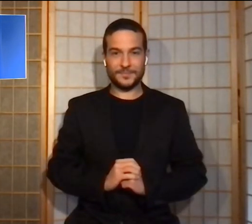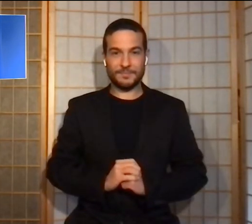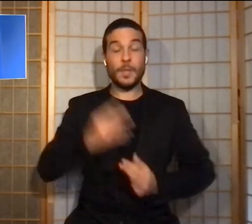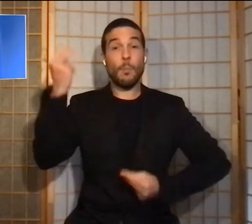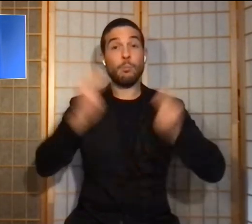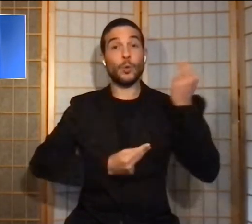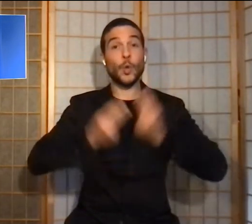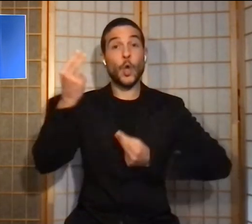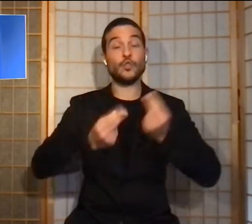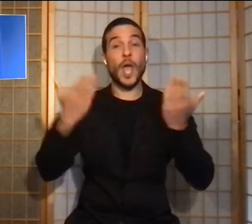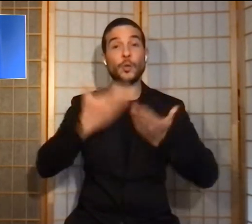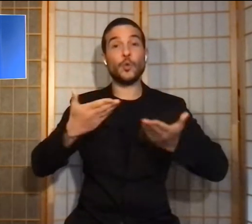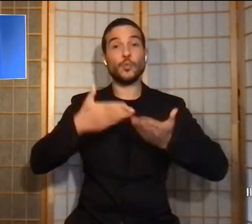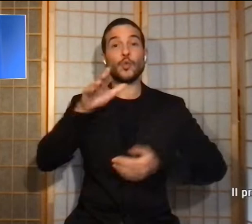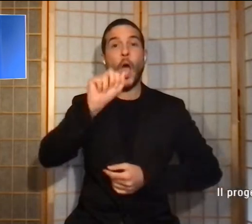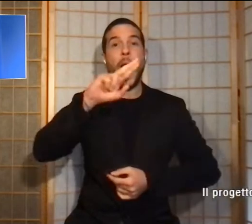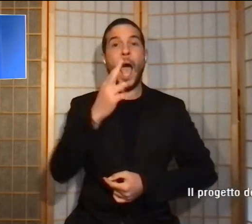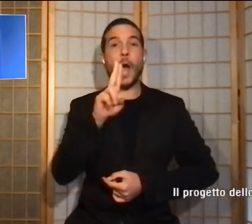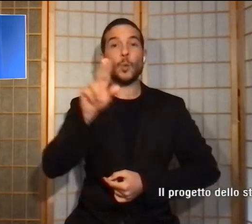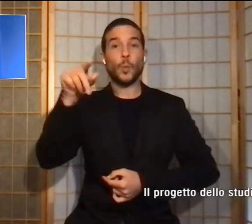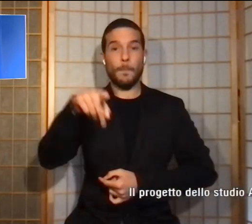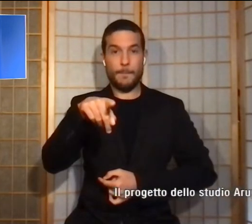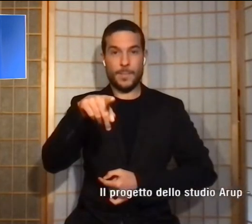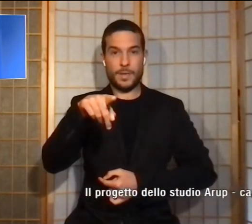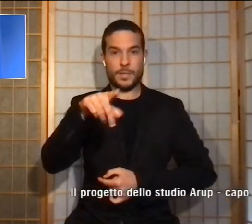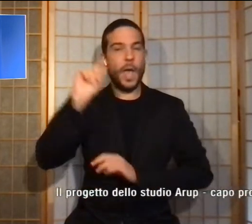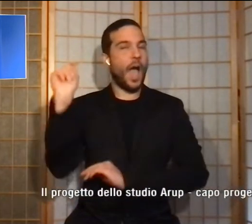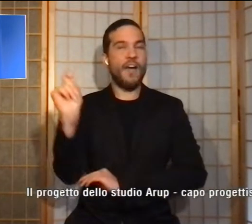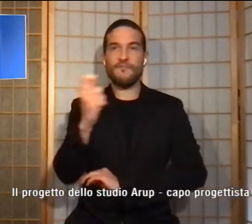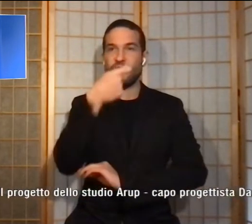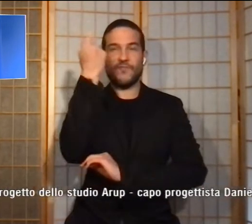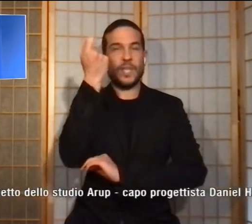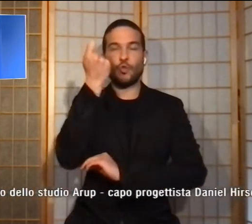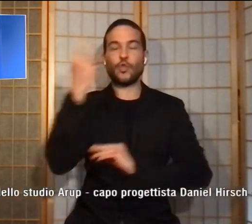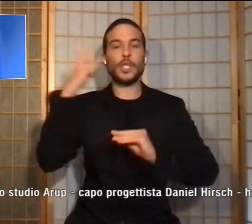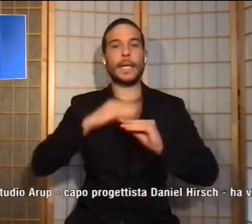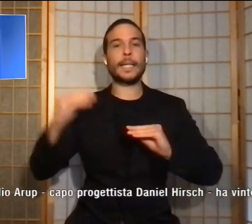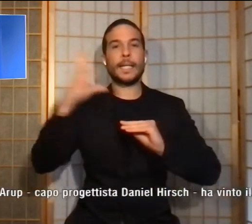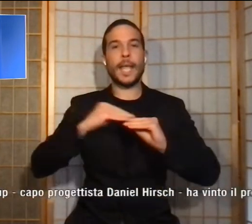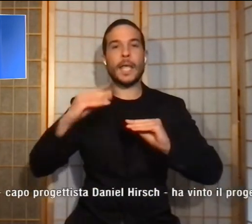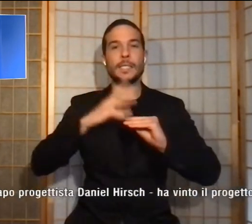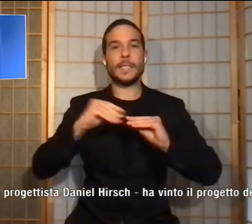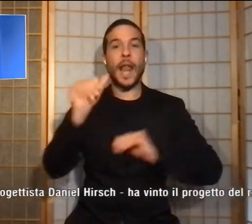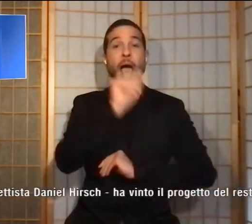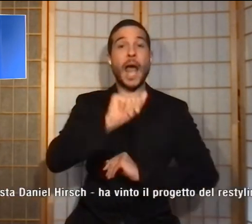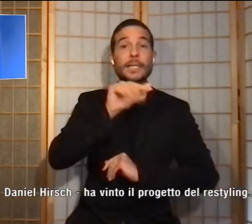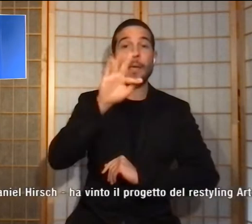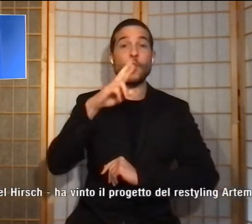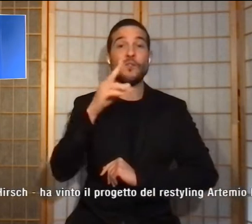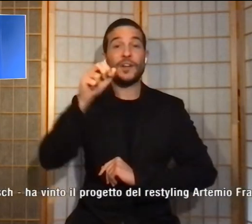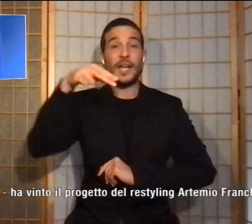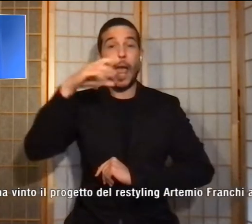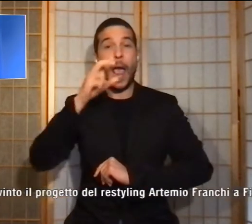studio Arup ha vinto il restyling dell'Artemio Franchi a Firenze.